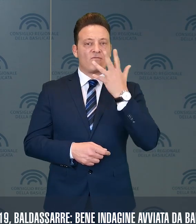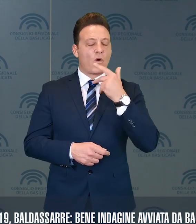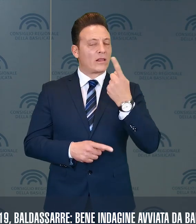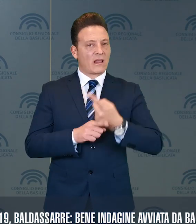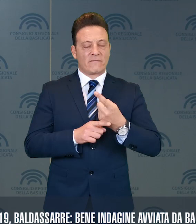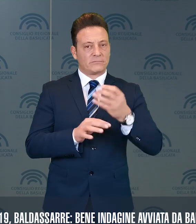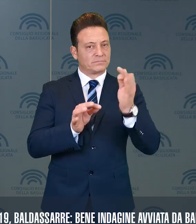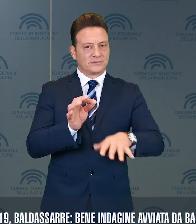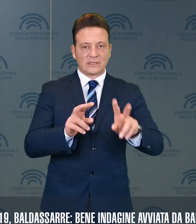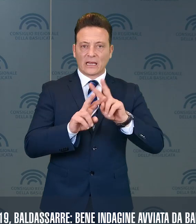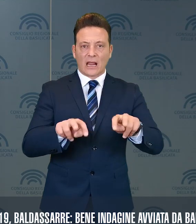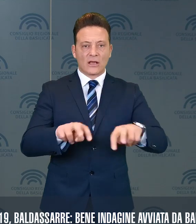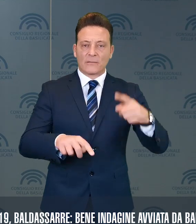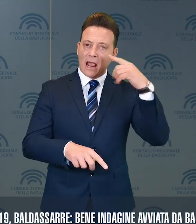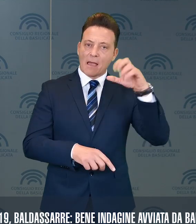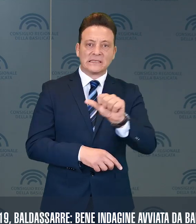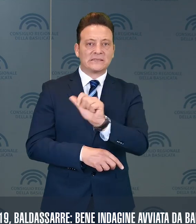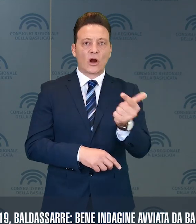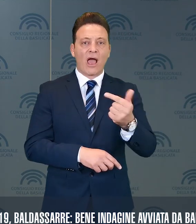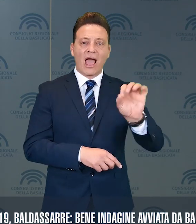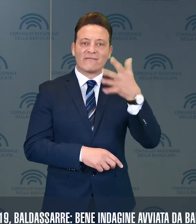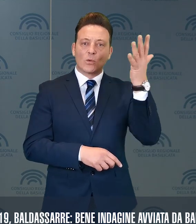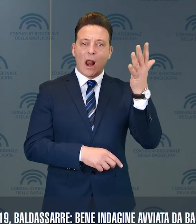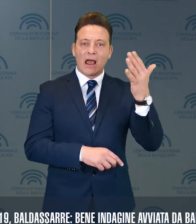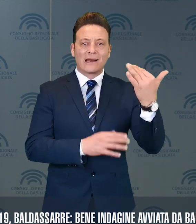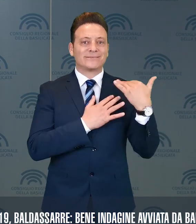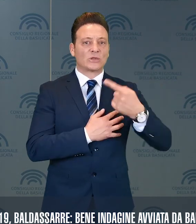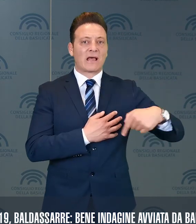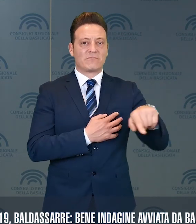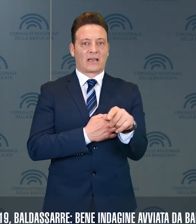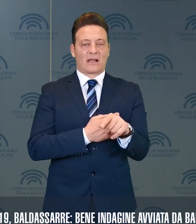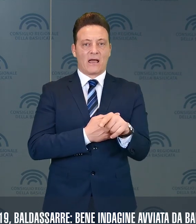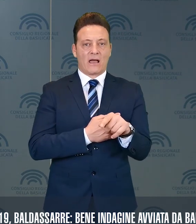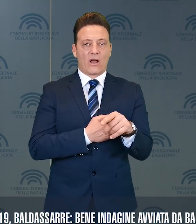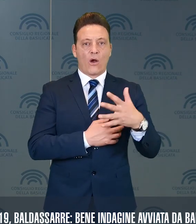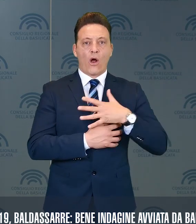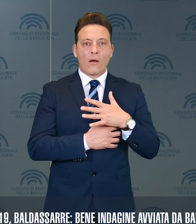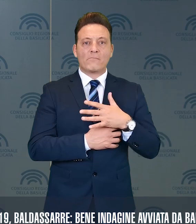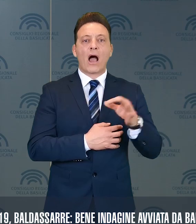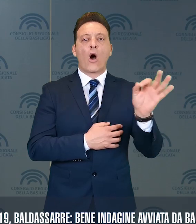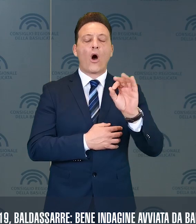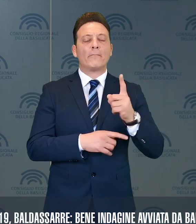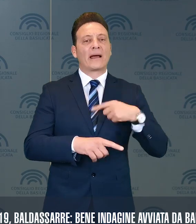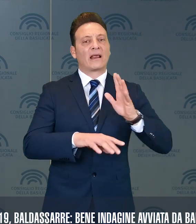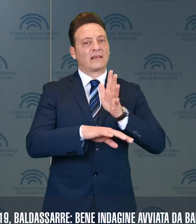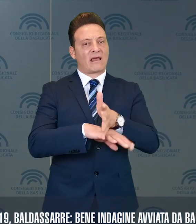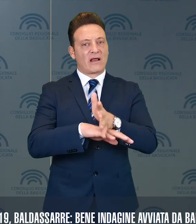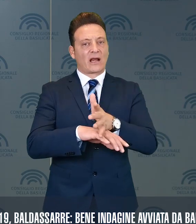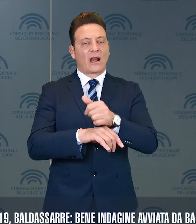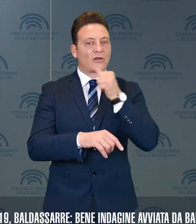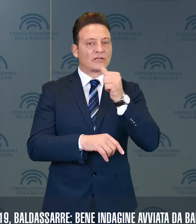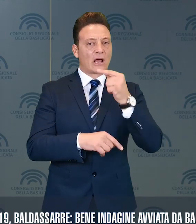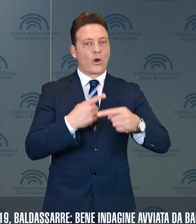'indagine immediata per evidenziare eventuali responsabilità e per prendere tutte le misure necessarie e